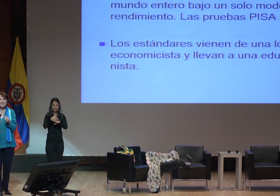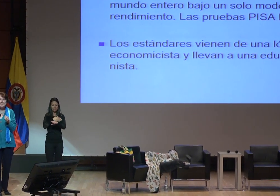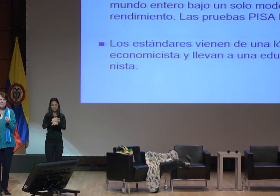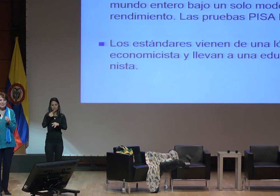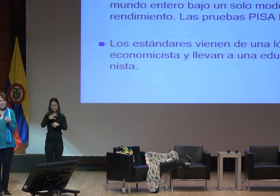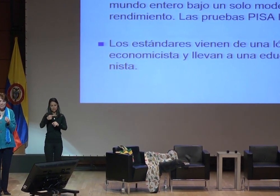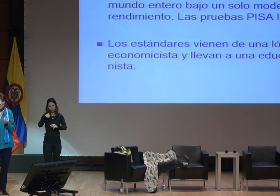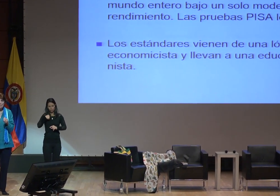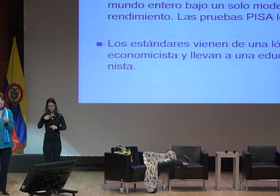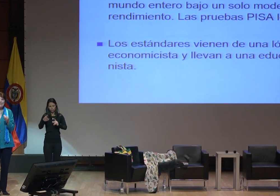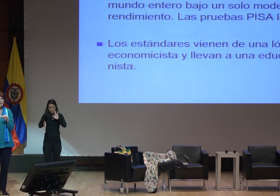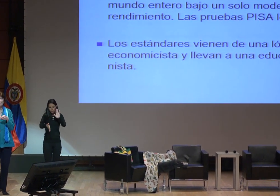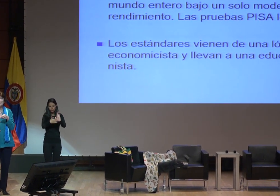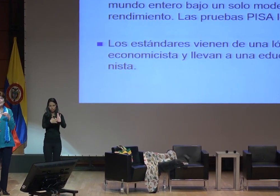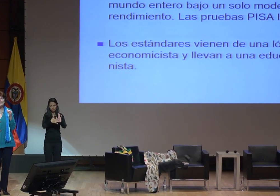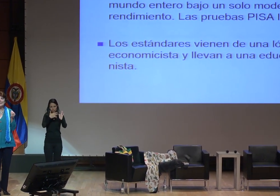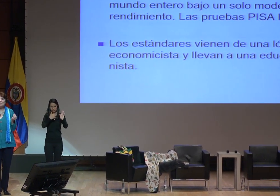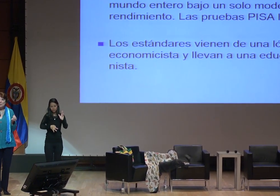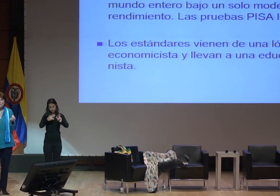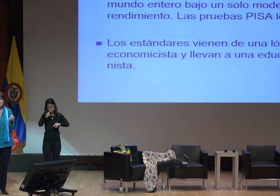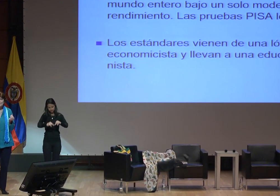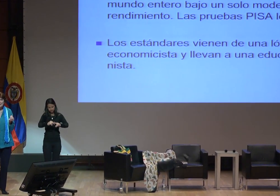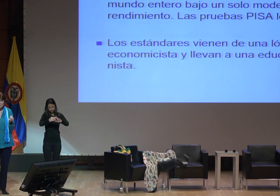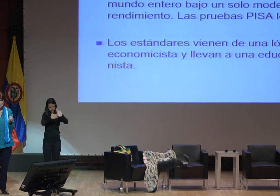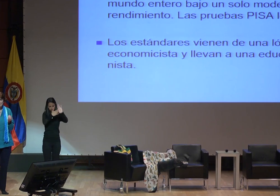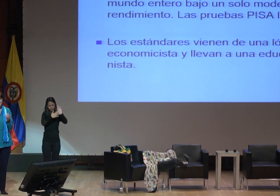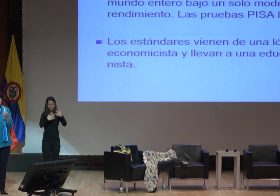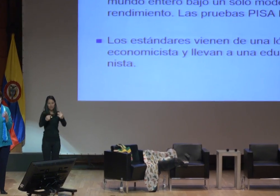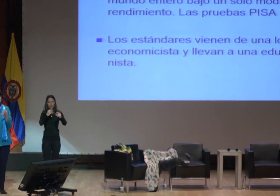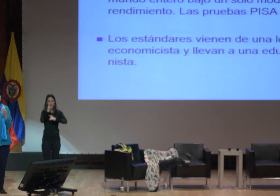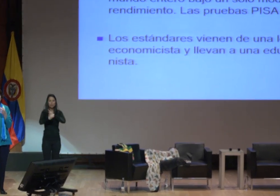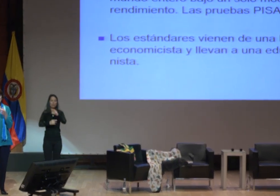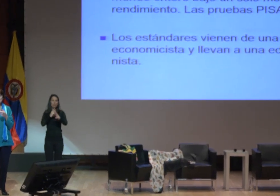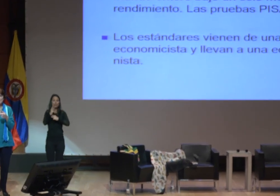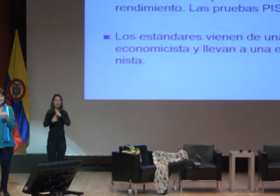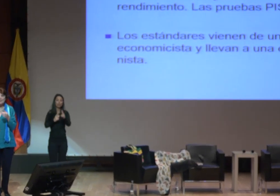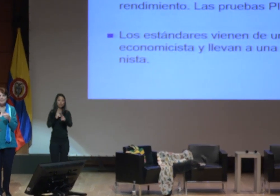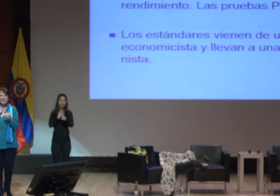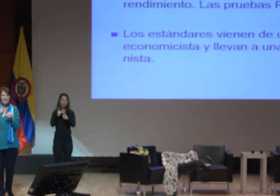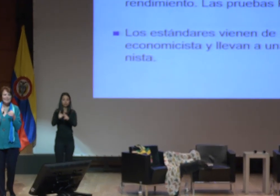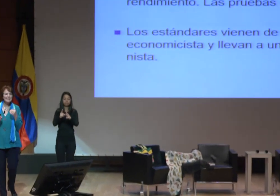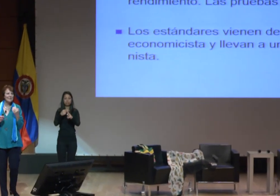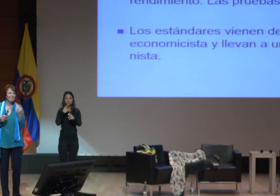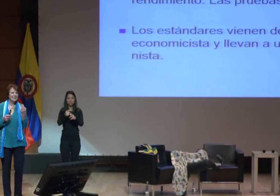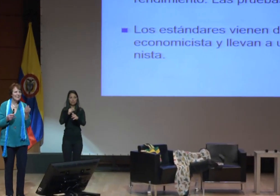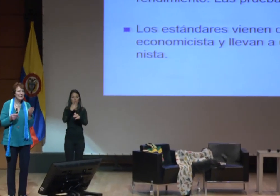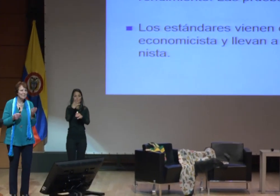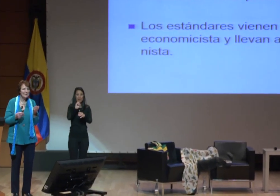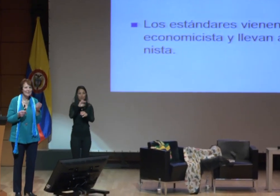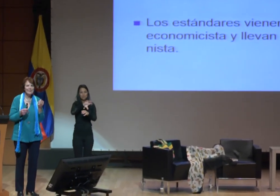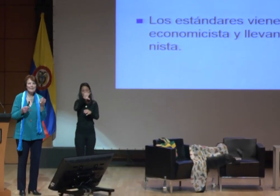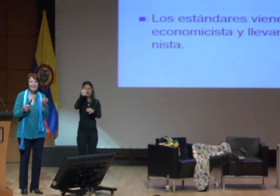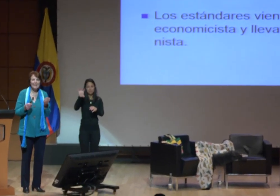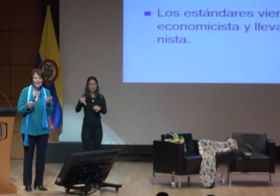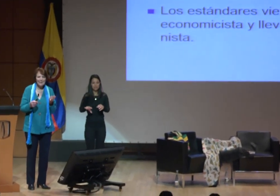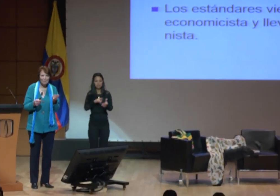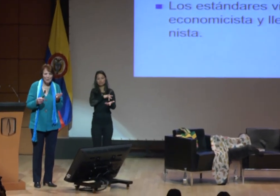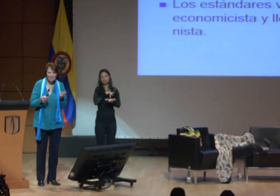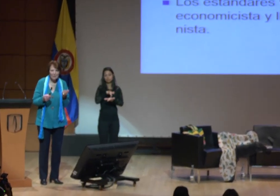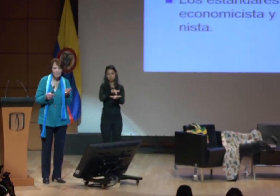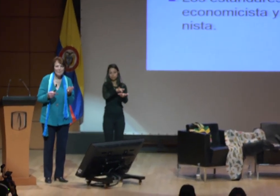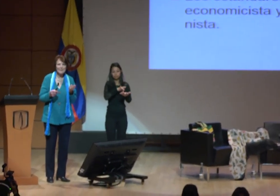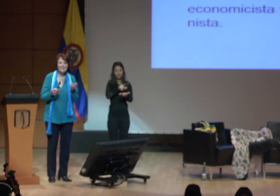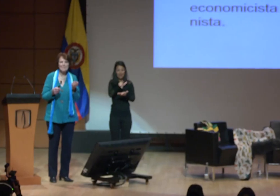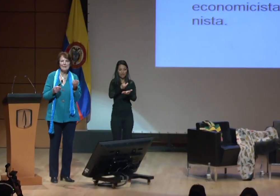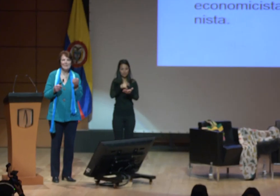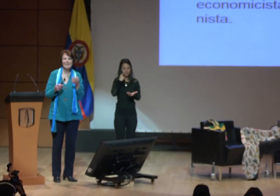comparativas para el mundo entero. Hay más de 140 países que participan en la